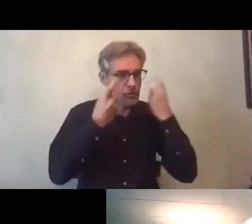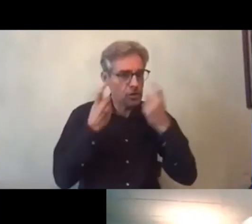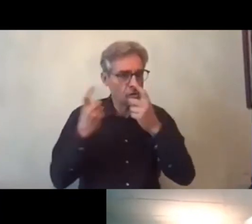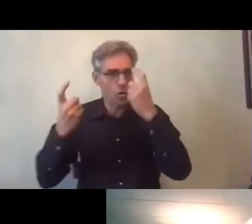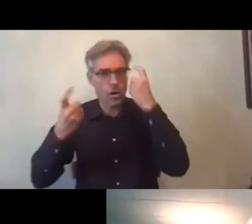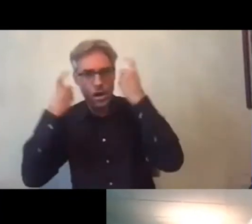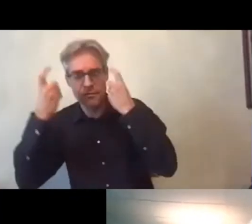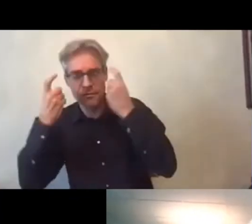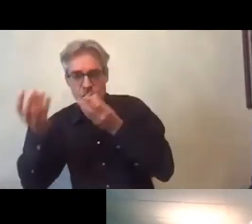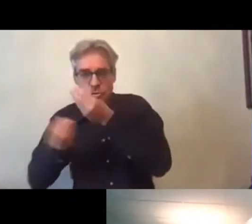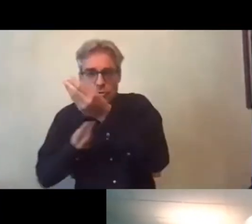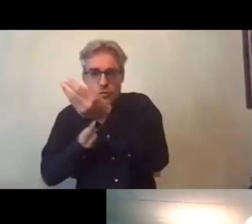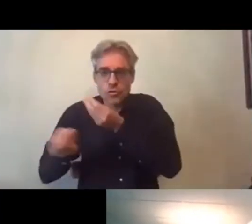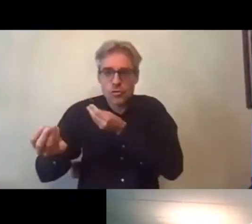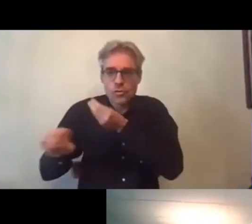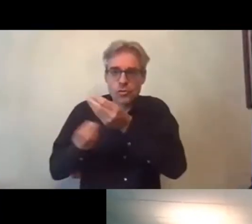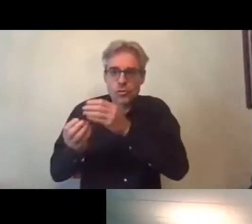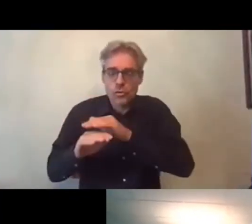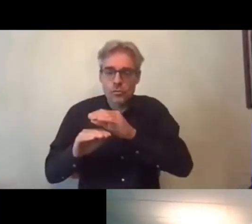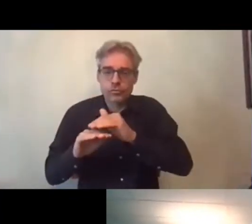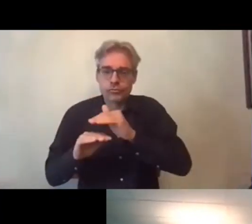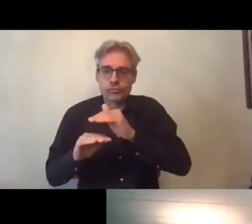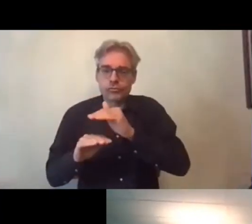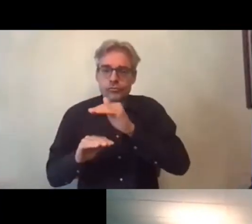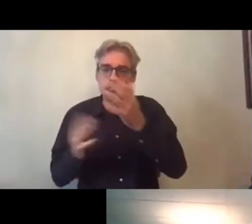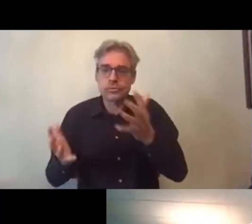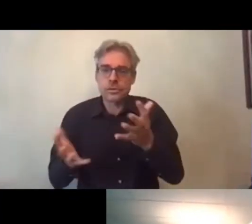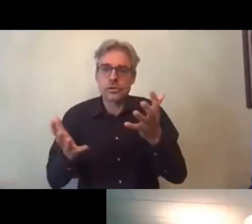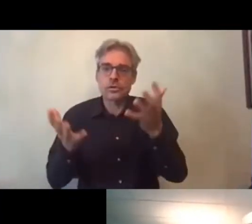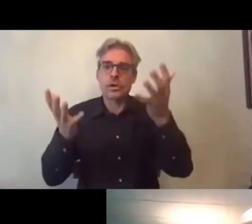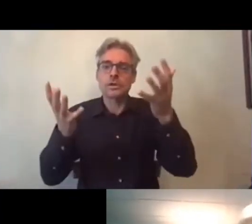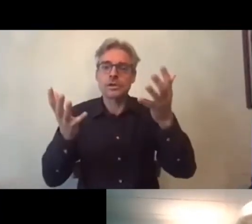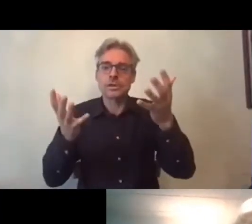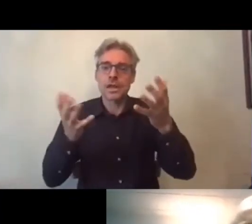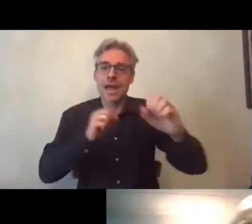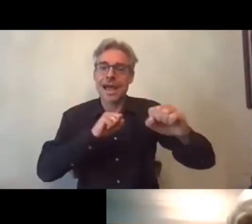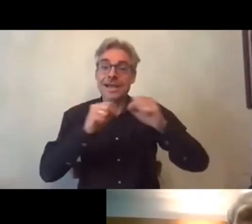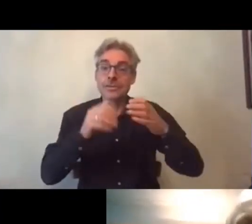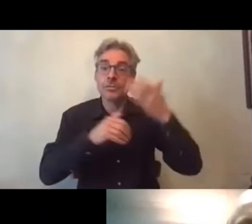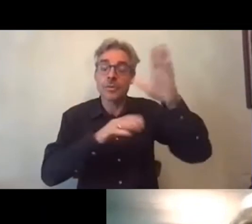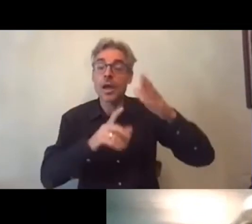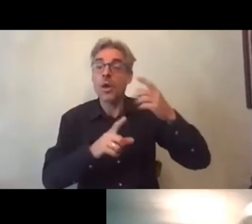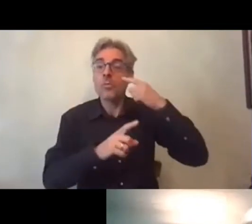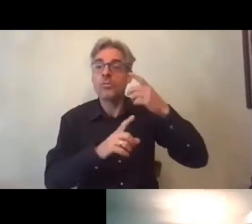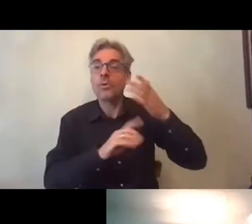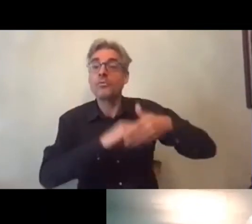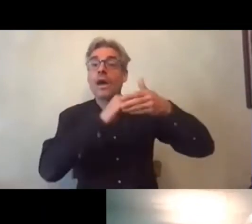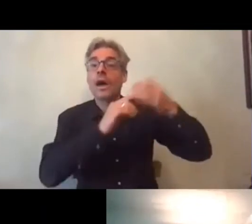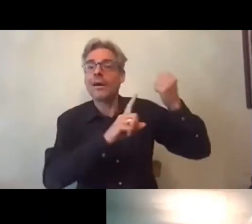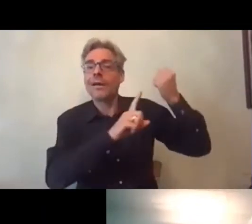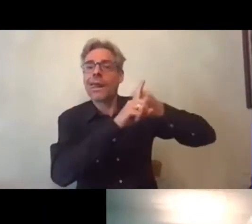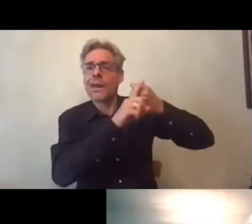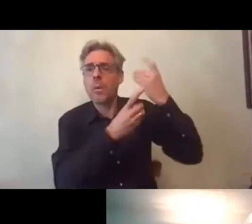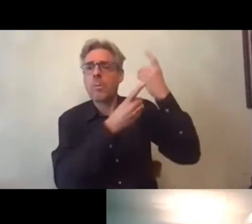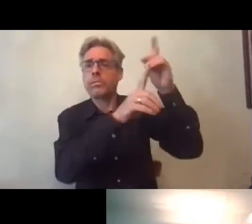pouvaient se nourrir et comment ça allait pouvoir favoriser aussi nos actions de plaidoyer pour parler et faire